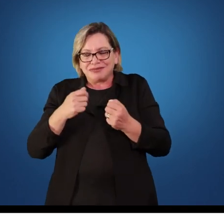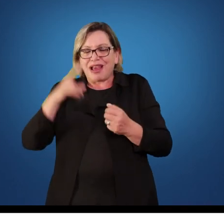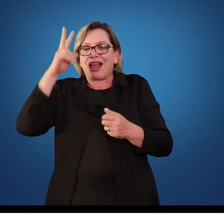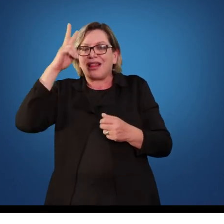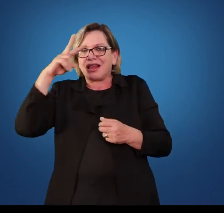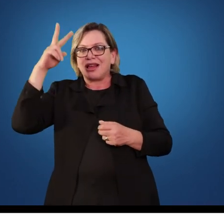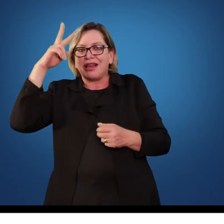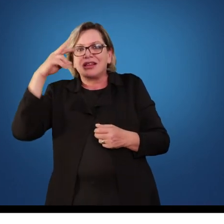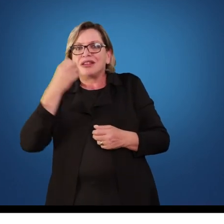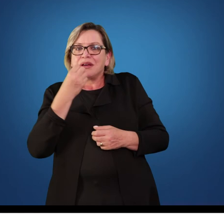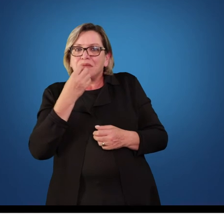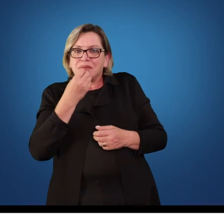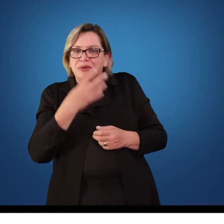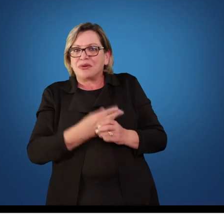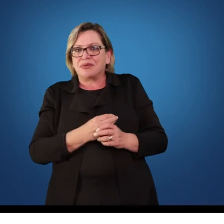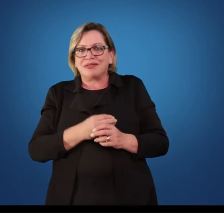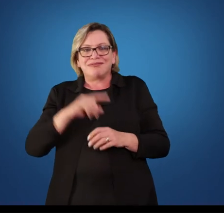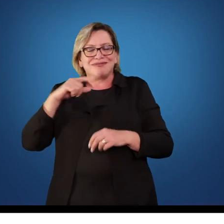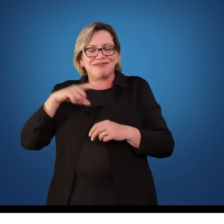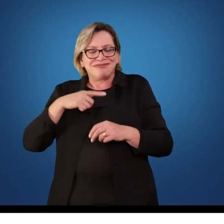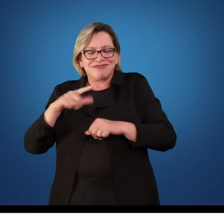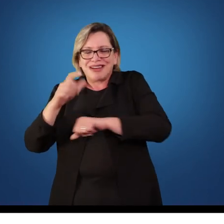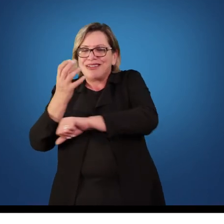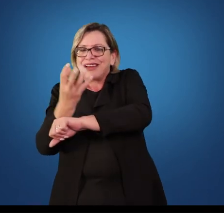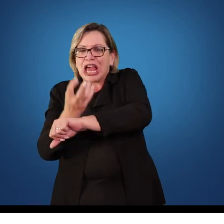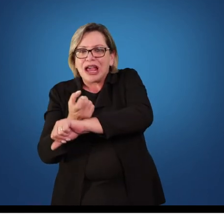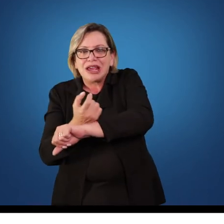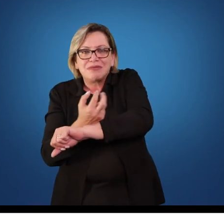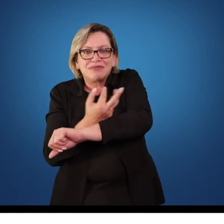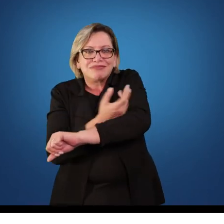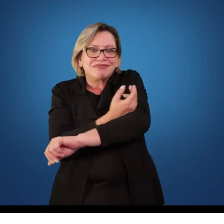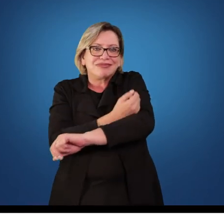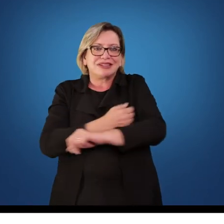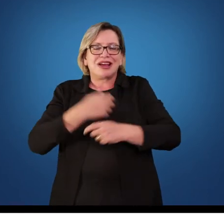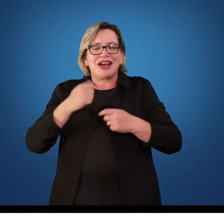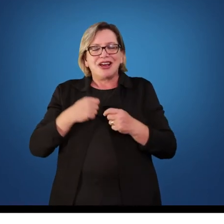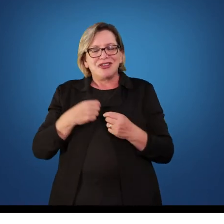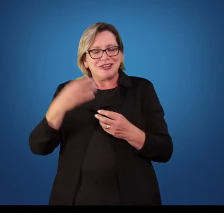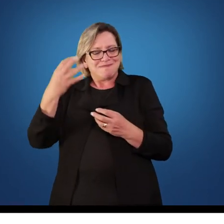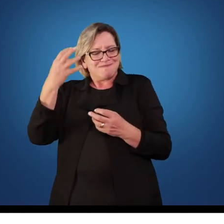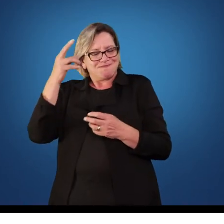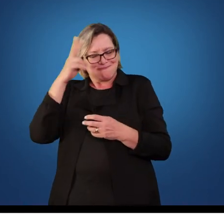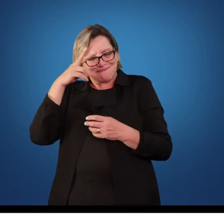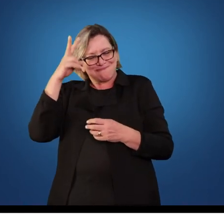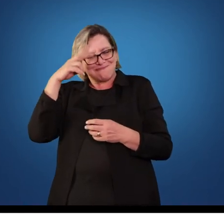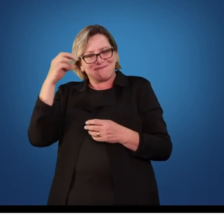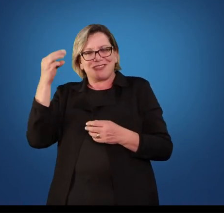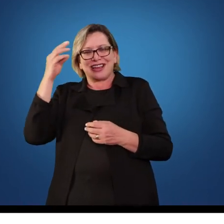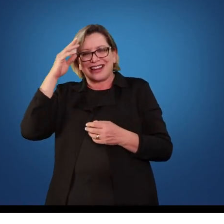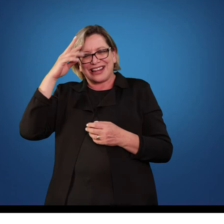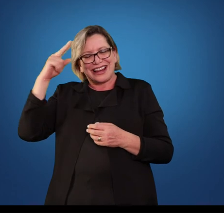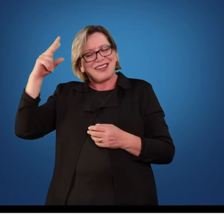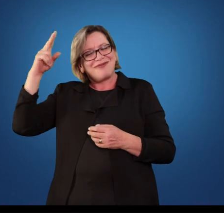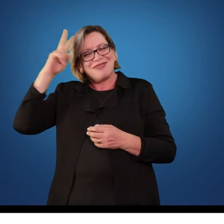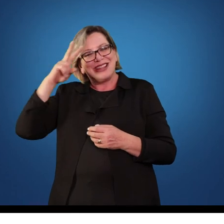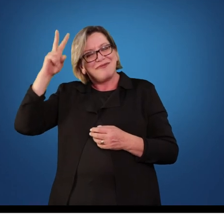Não criou uma emoção, não criou uma história que lhe faça ser positivo, ser agradável.